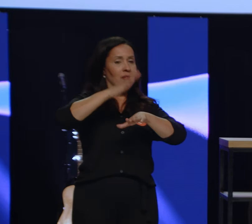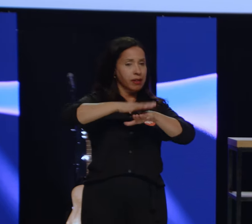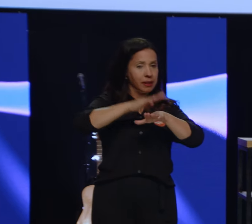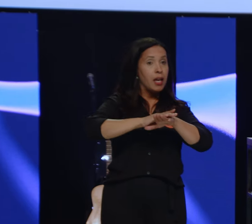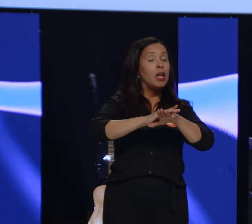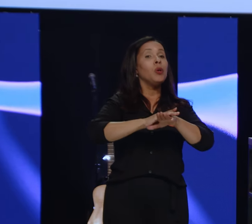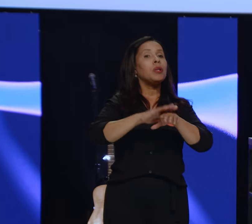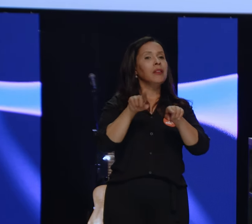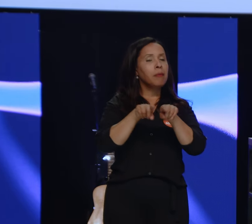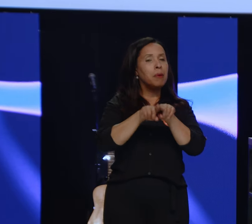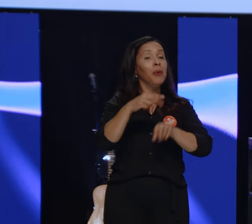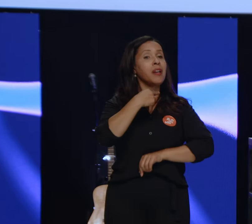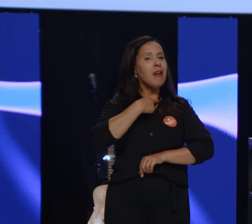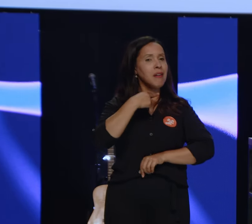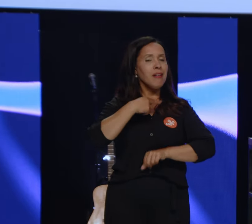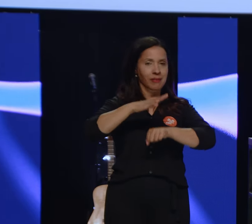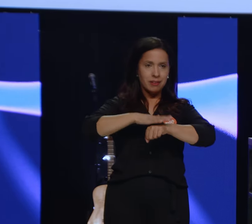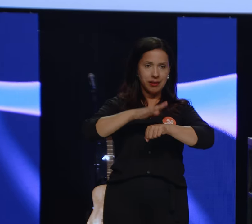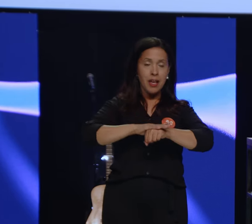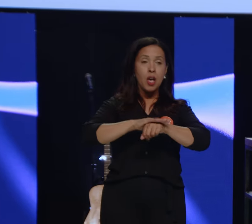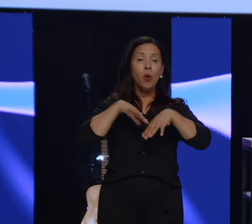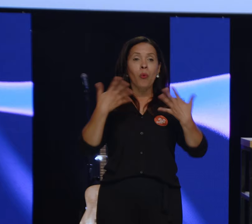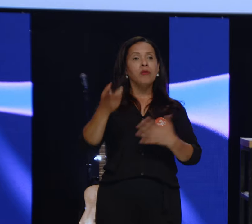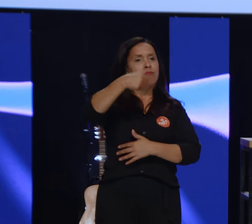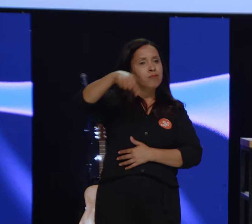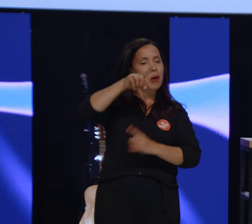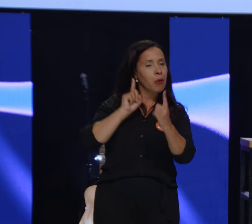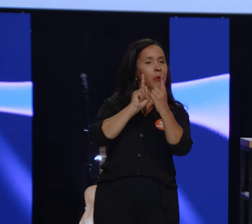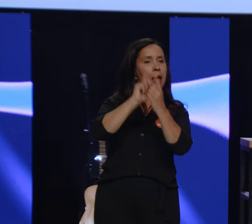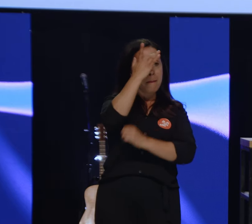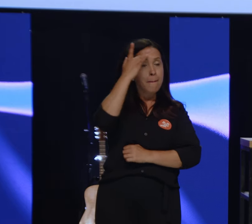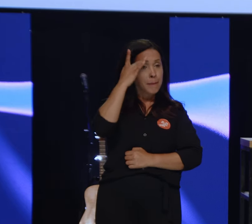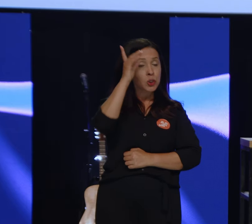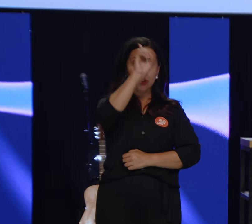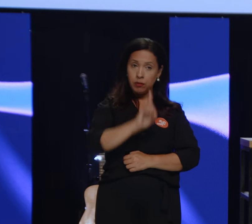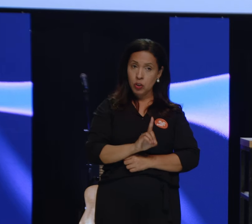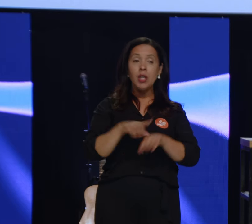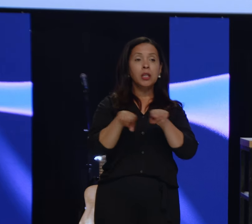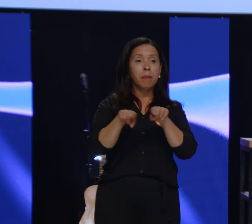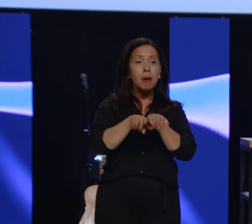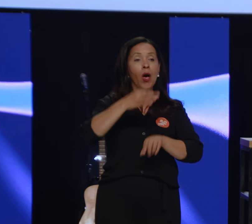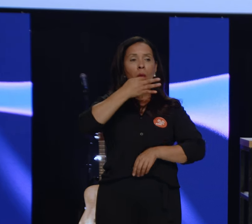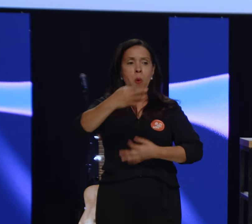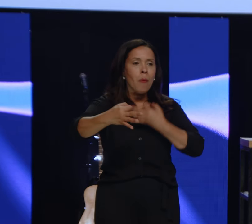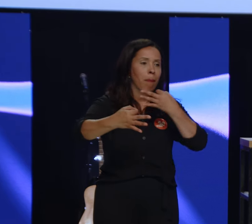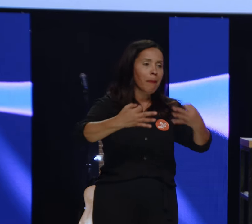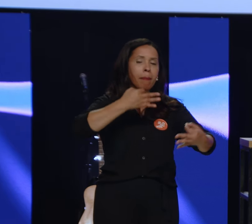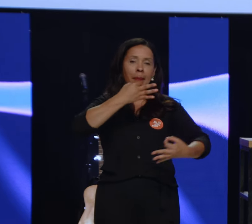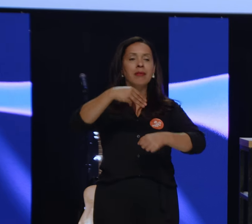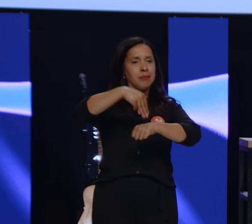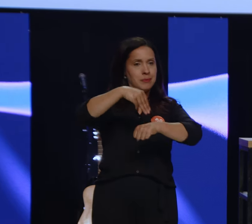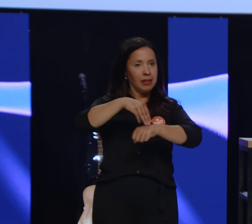necessidades especiais. Você também poderá fazer as suas sugestões para o Ministério e também ali você pode ter o nosso